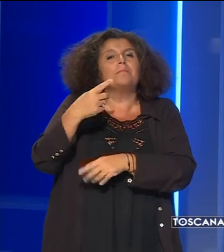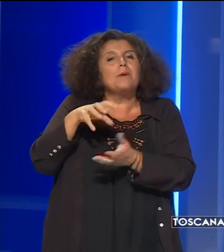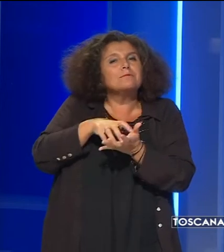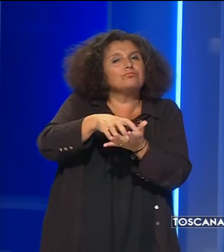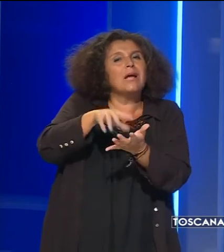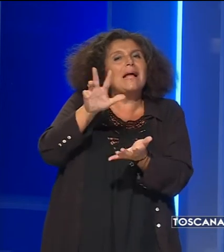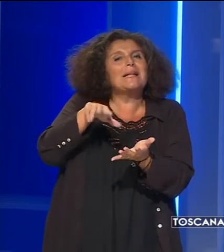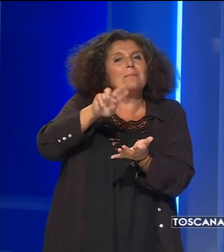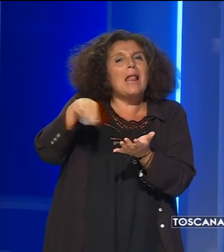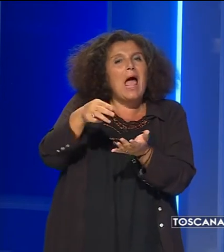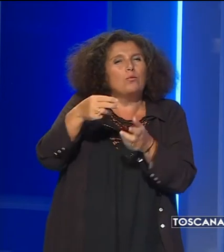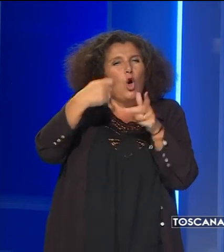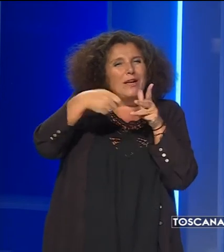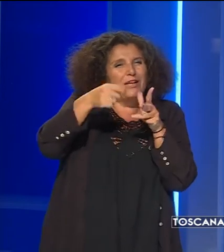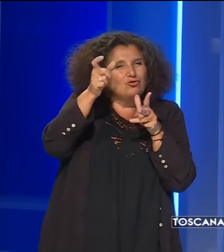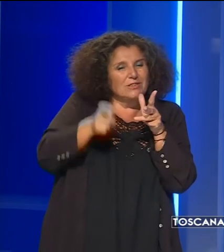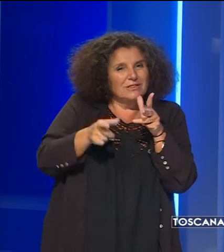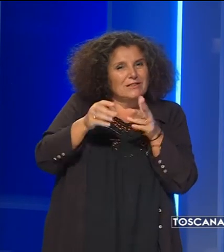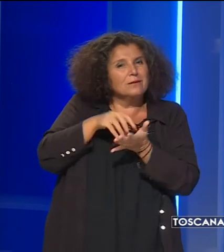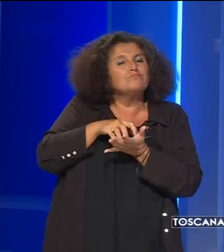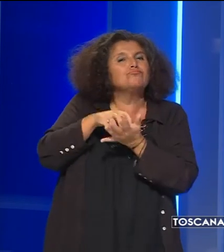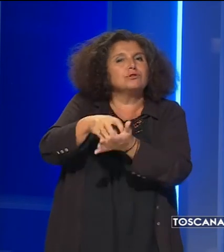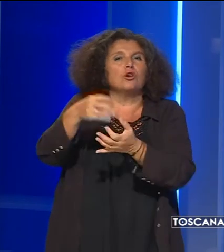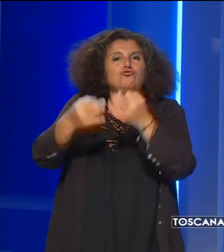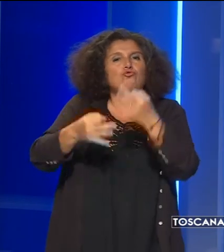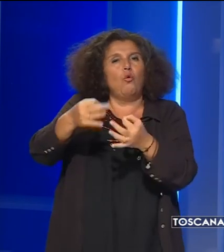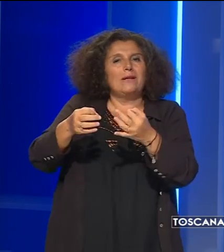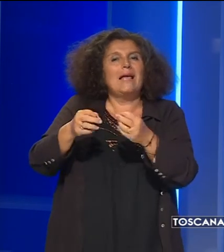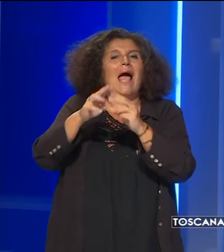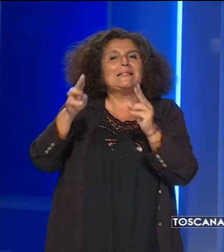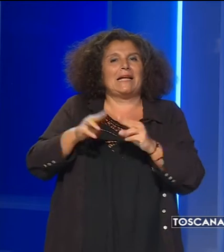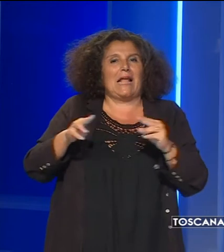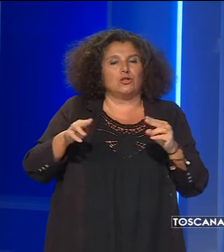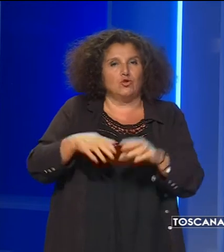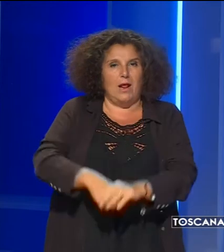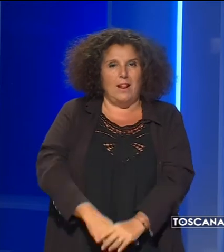al regista che sarà assegnato da una giuria internazionale